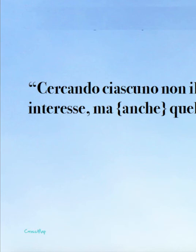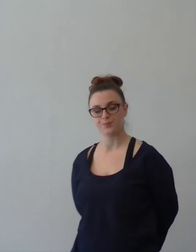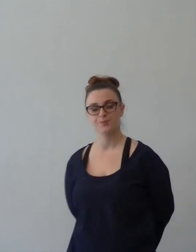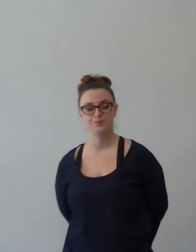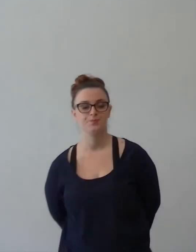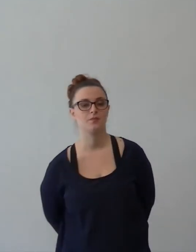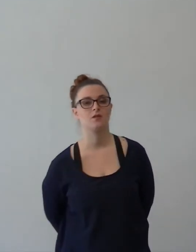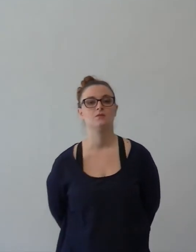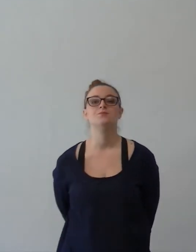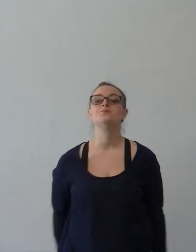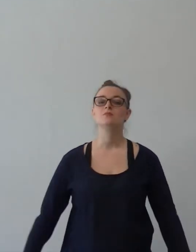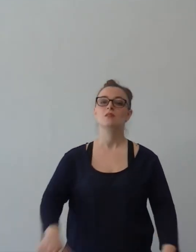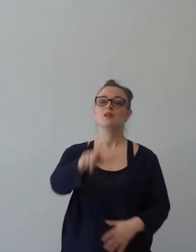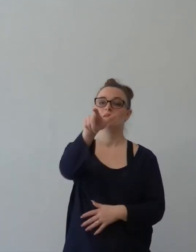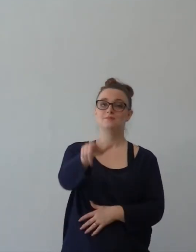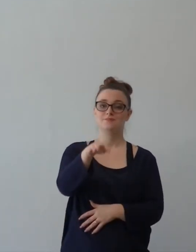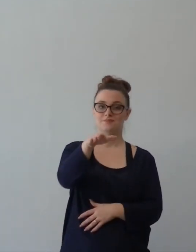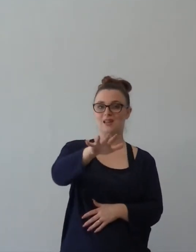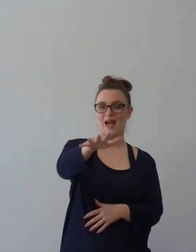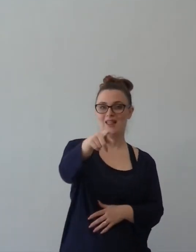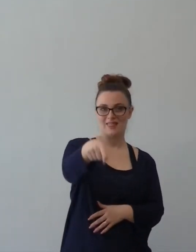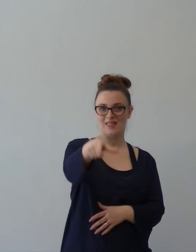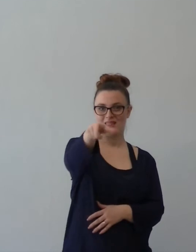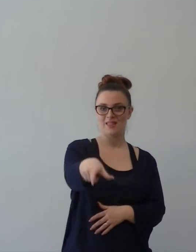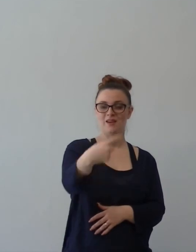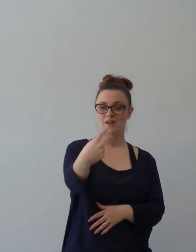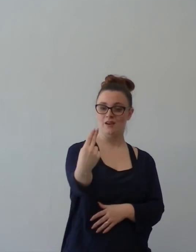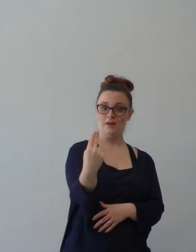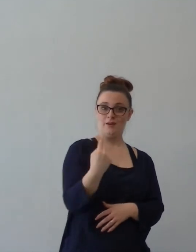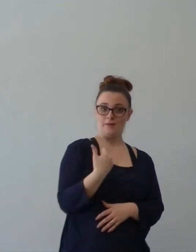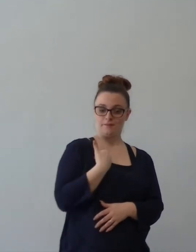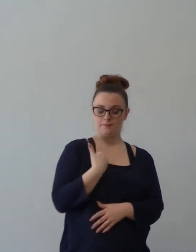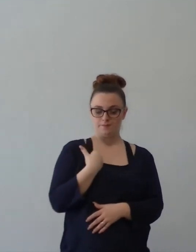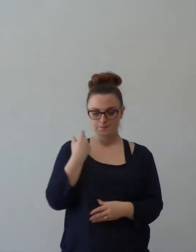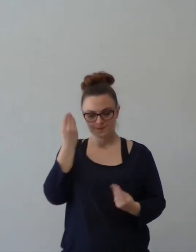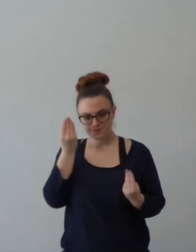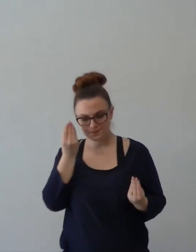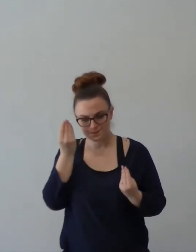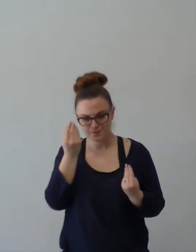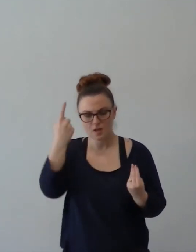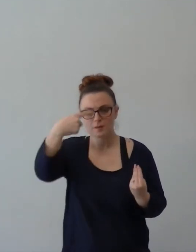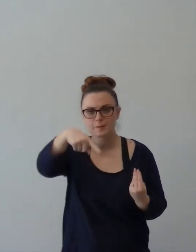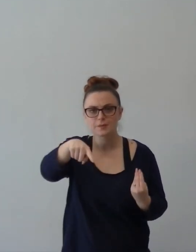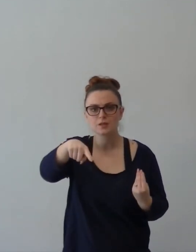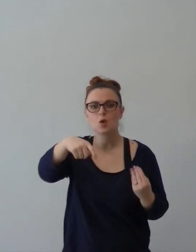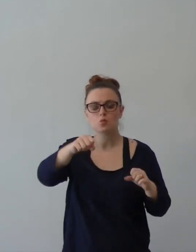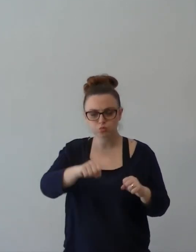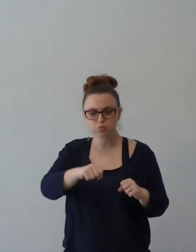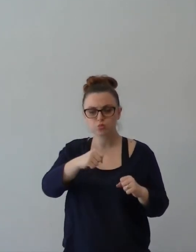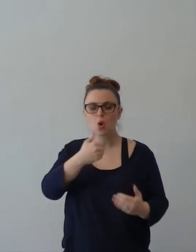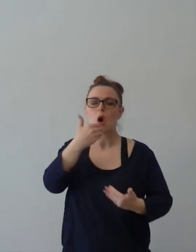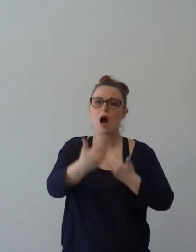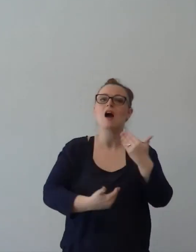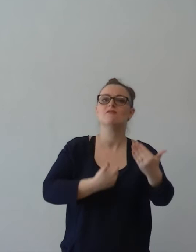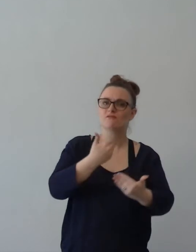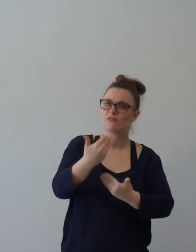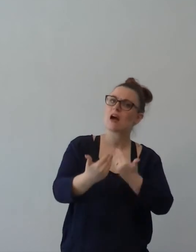Quando l'altro ci parla dobbiamo pensare, questo è qualcosa che fa progredire l'Evangelo